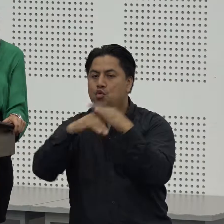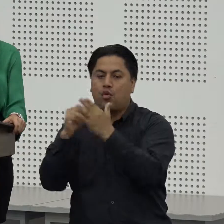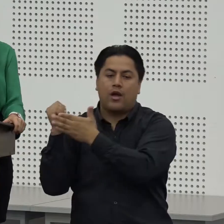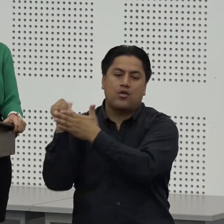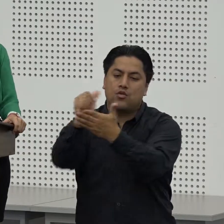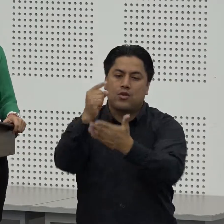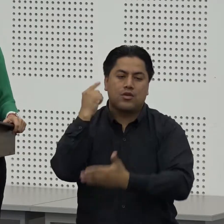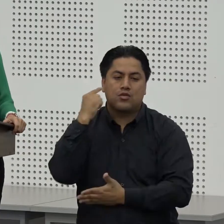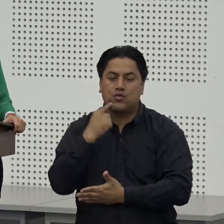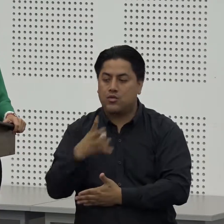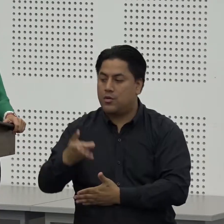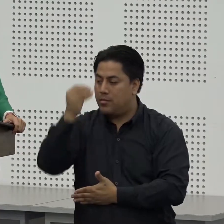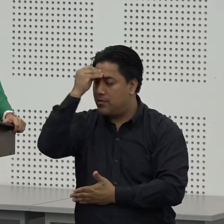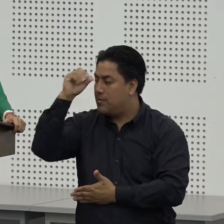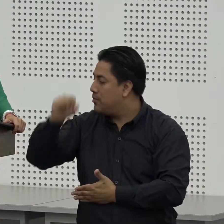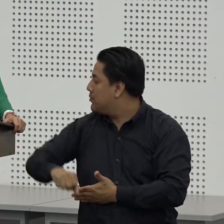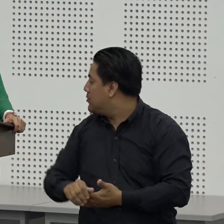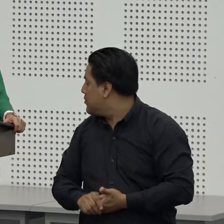conocimiento